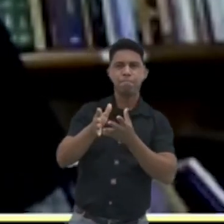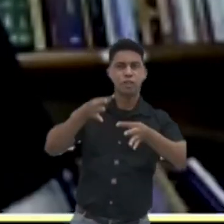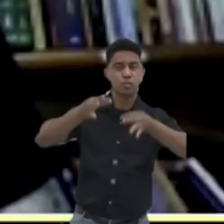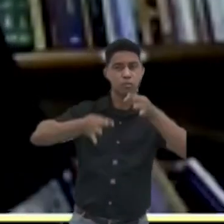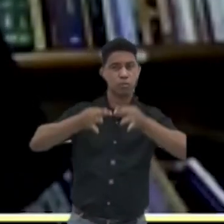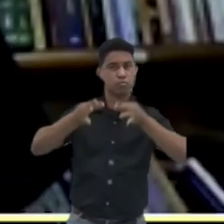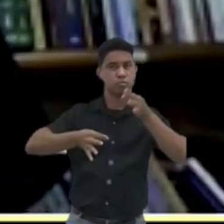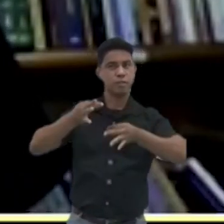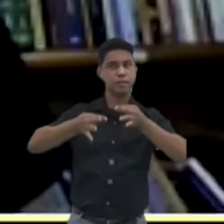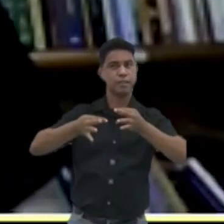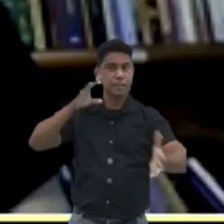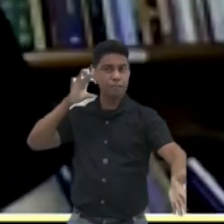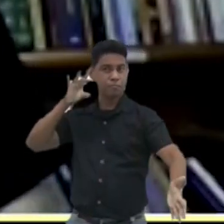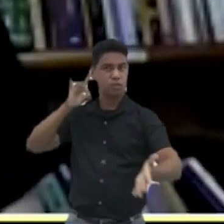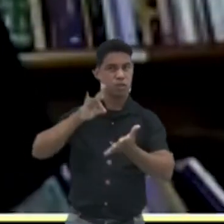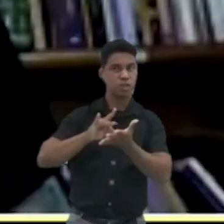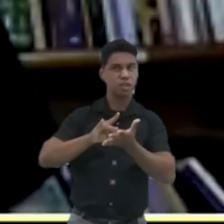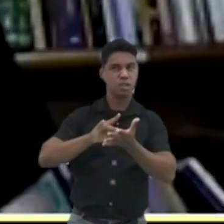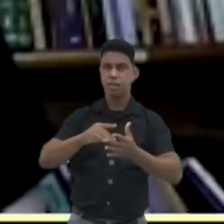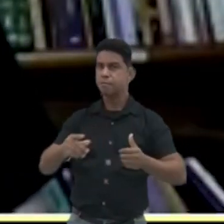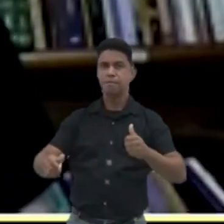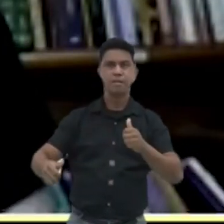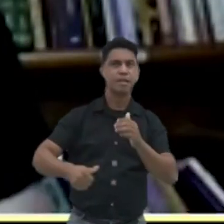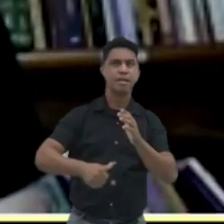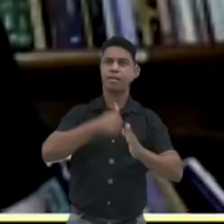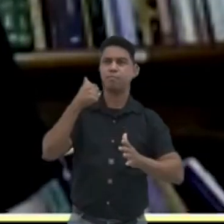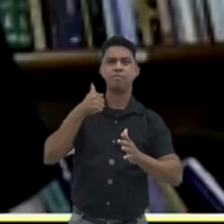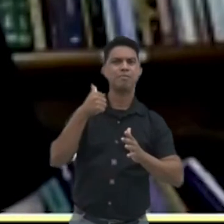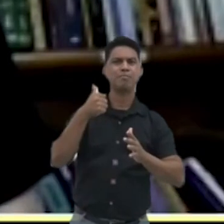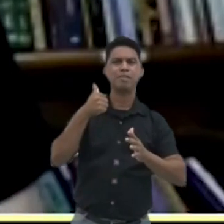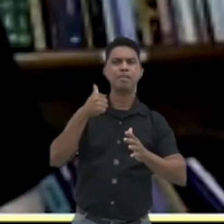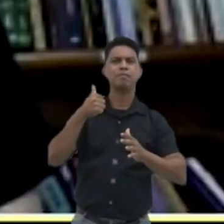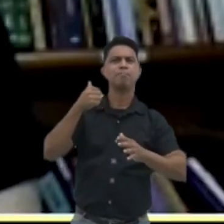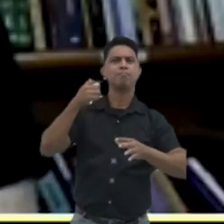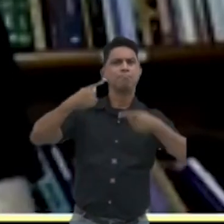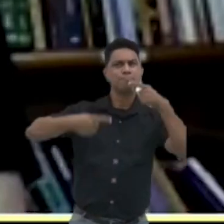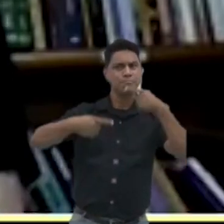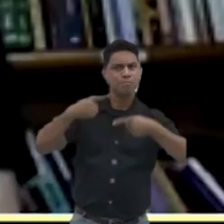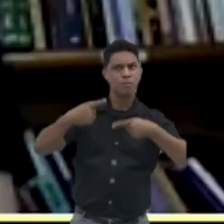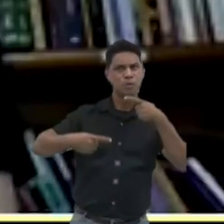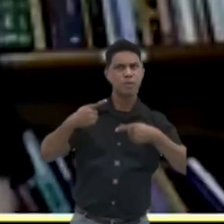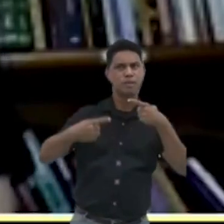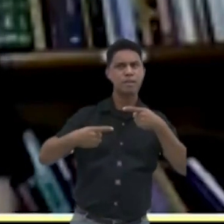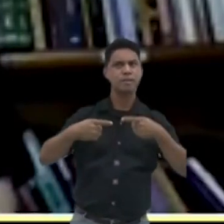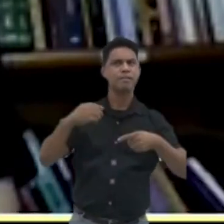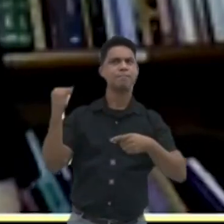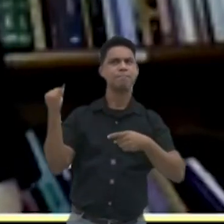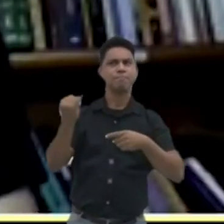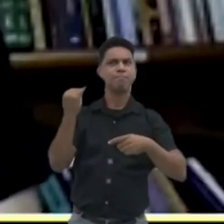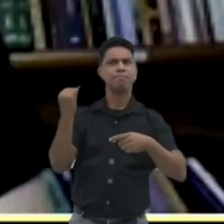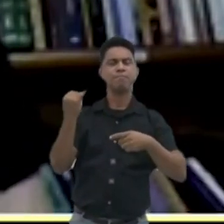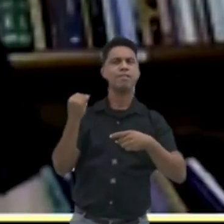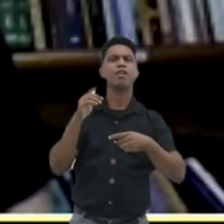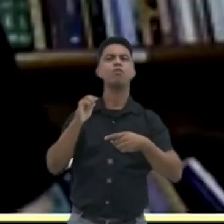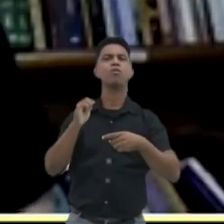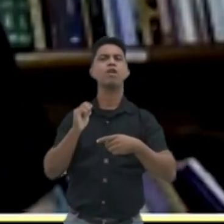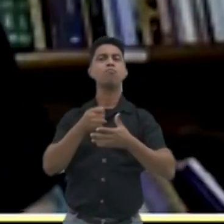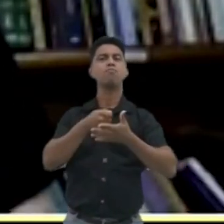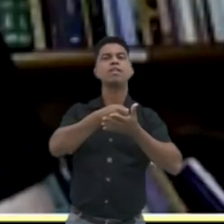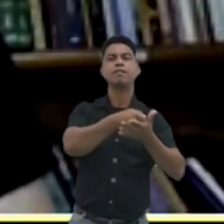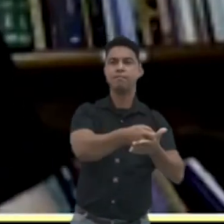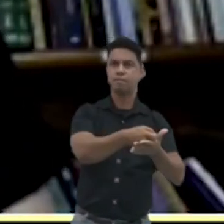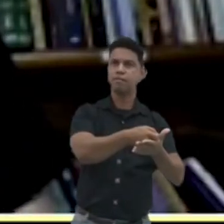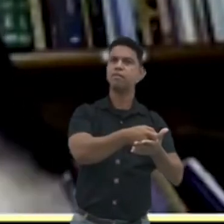política pública importante para esse seminário é a obrigatoriedade de, no poder